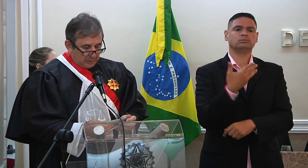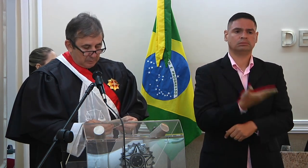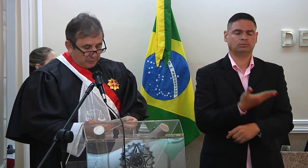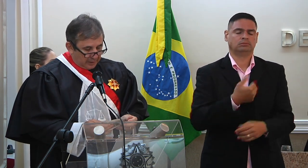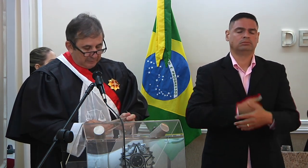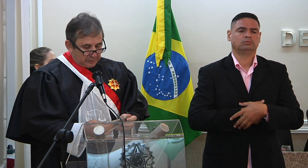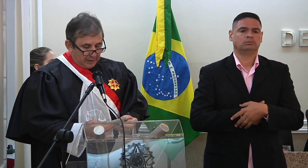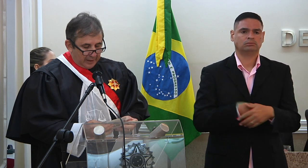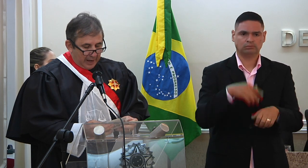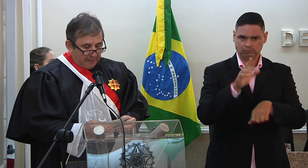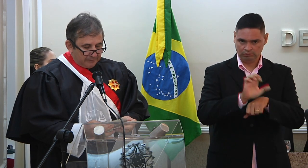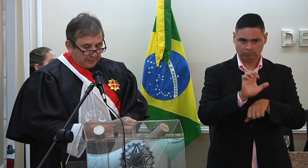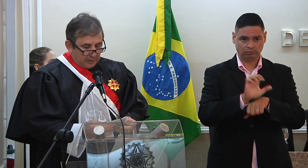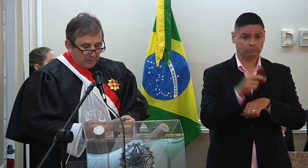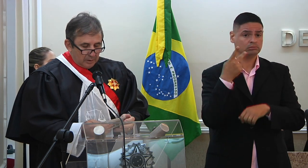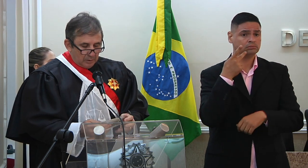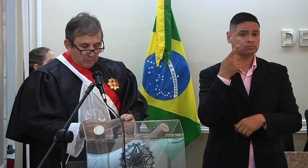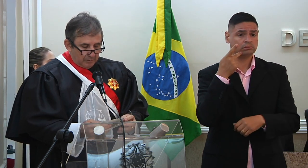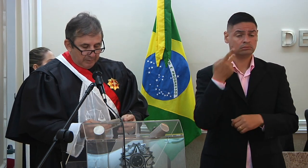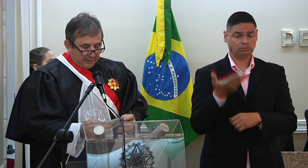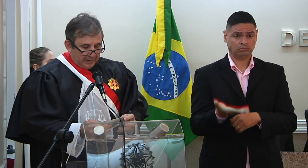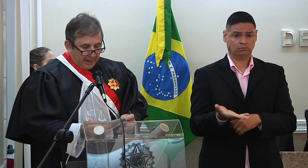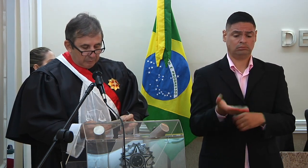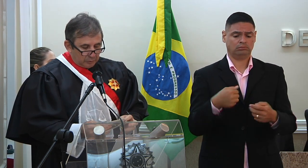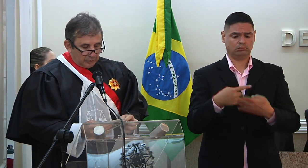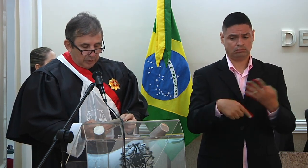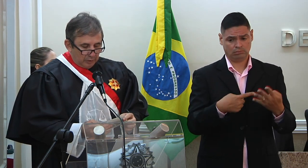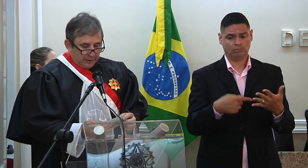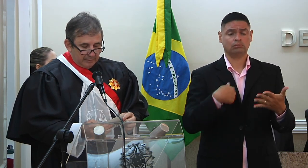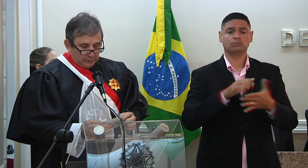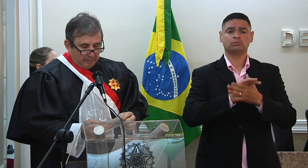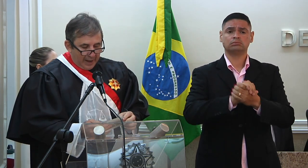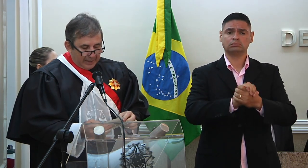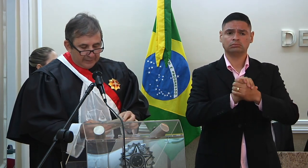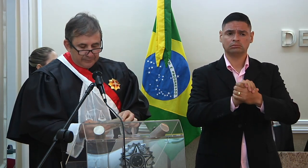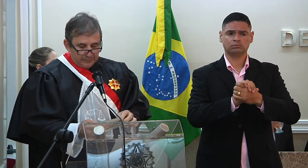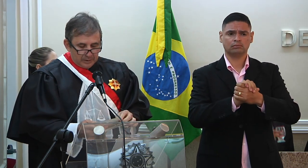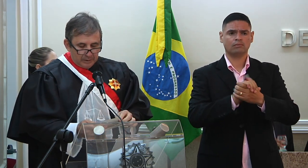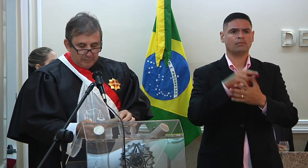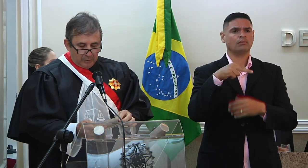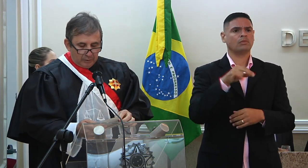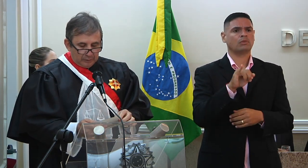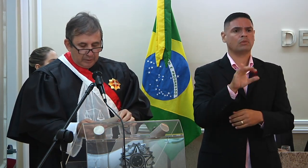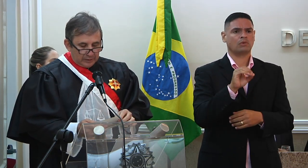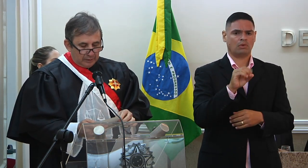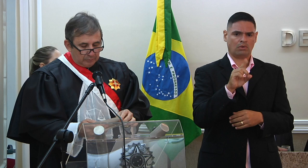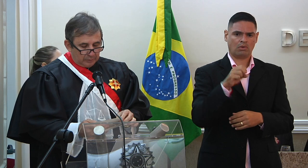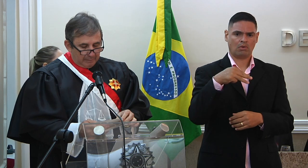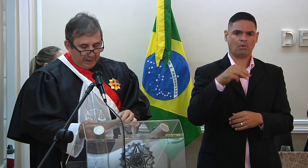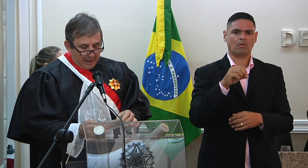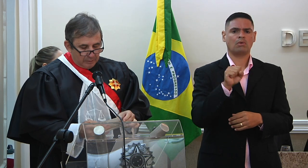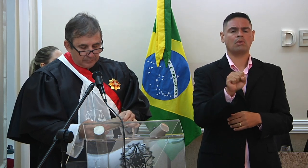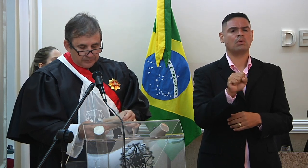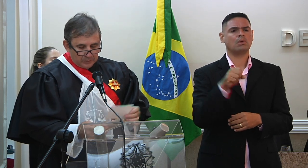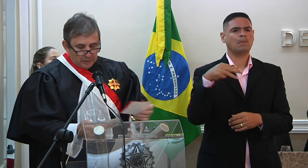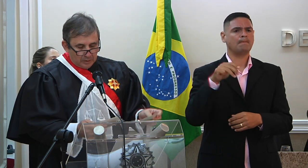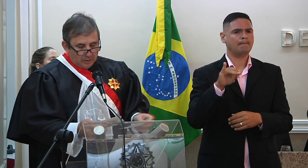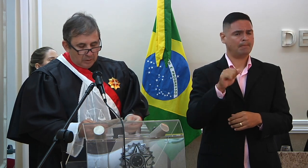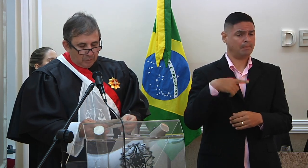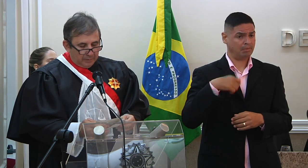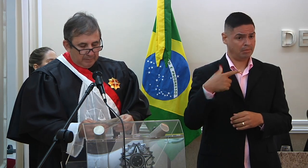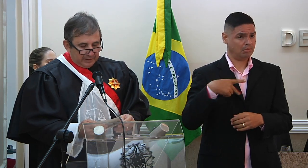do estado do Ceará, cumprimentar o doutor Nicodemos Maia, procurador regional do trabalho,